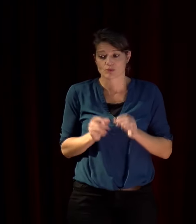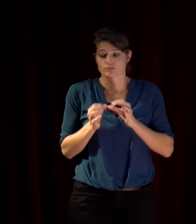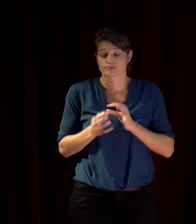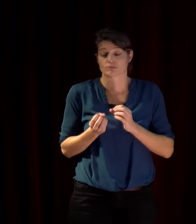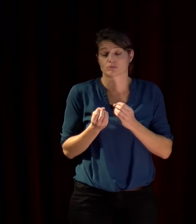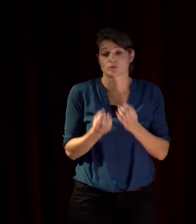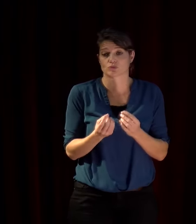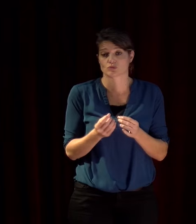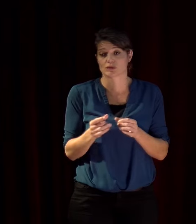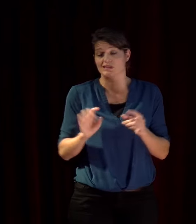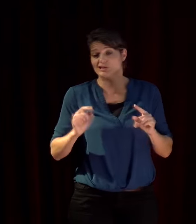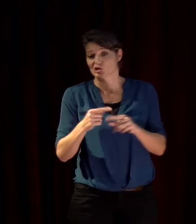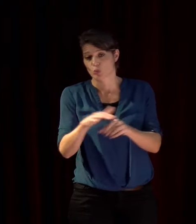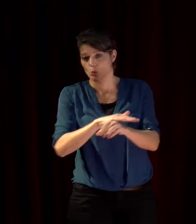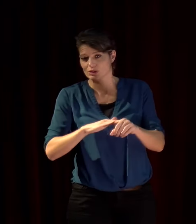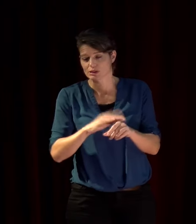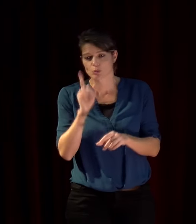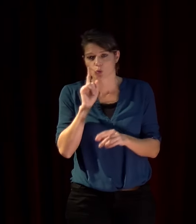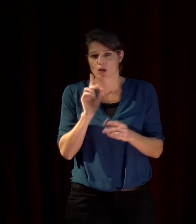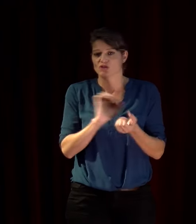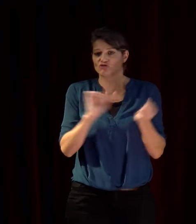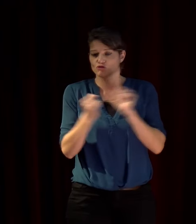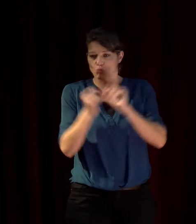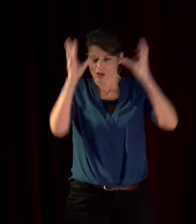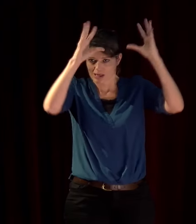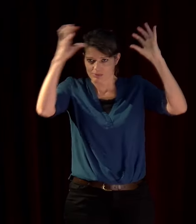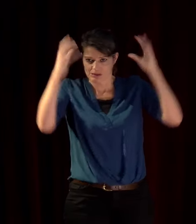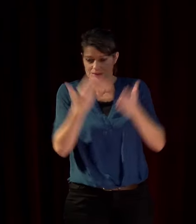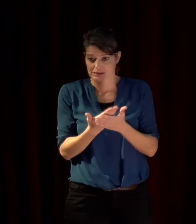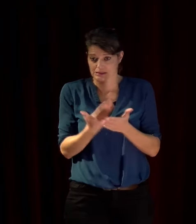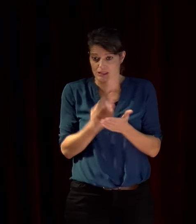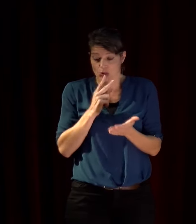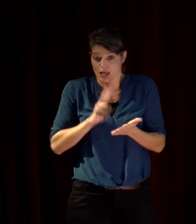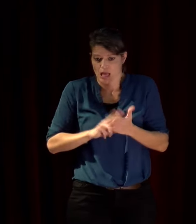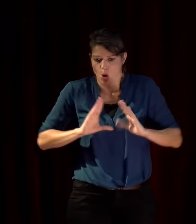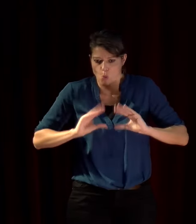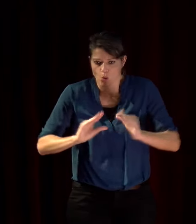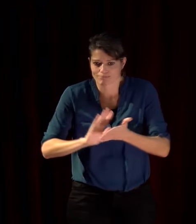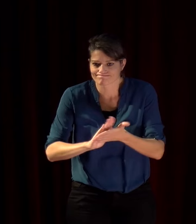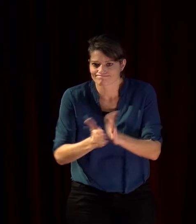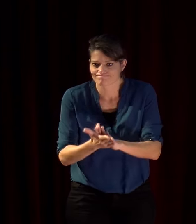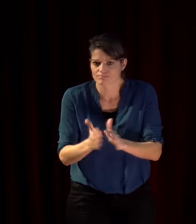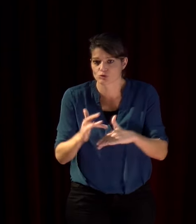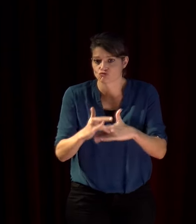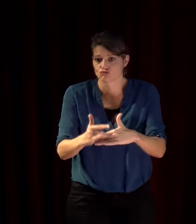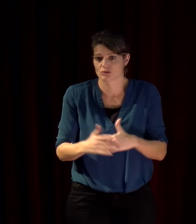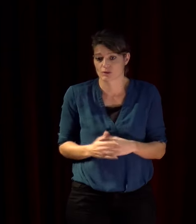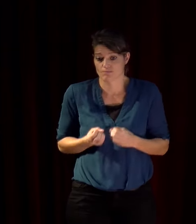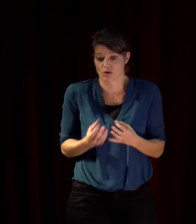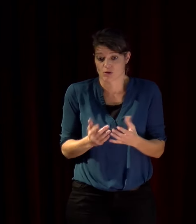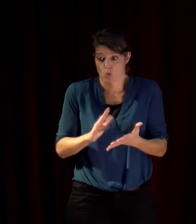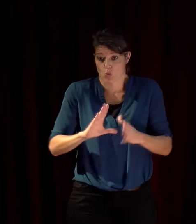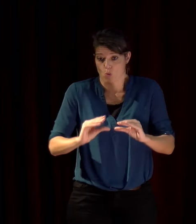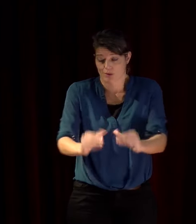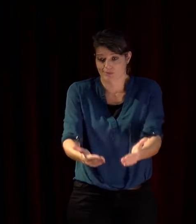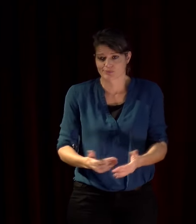le changement climatique est désormais une réalité concrète avec ses impacts concrets dans